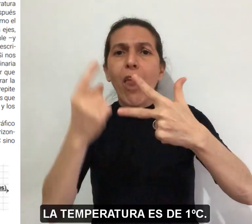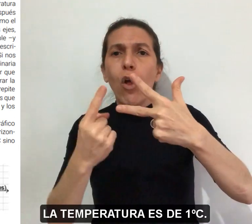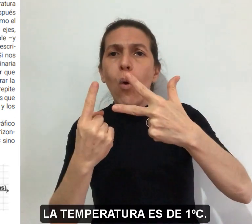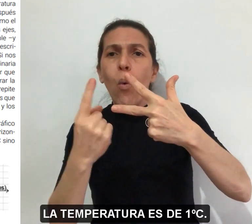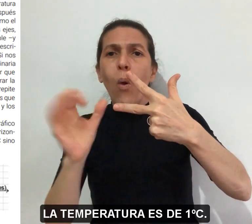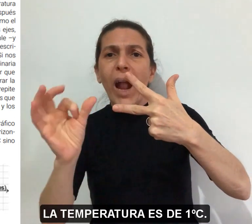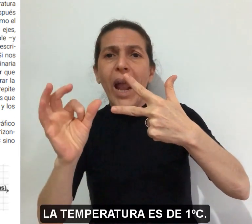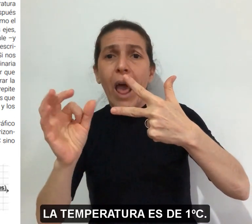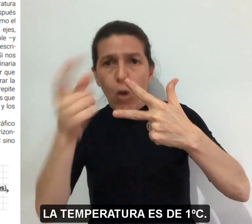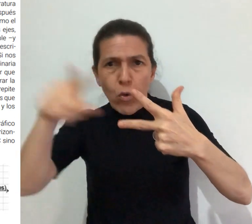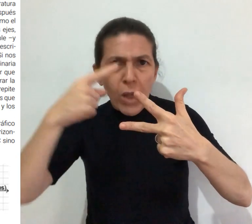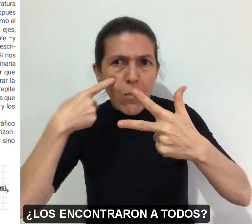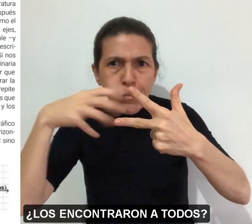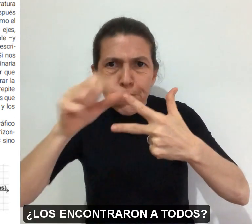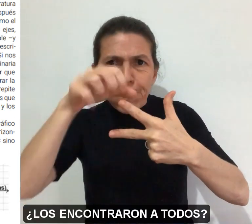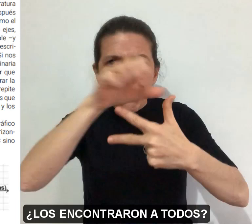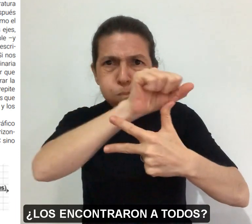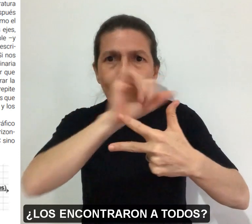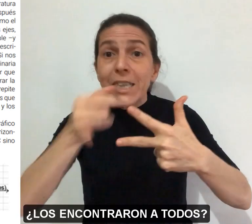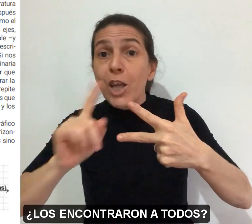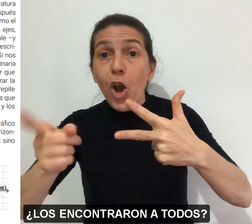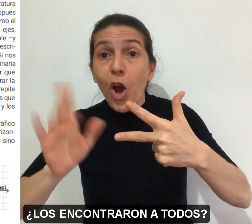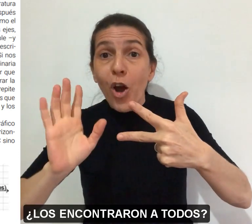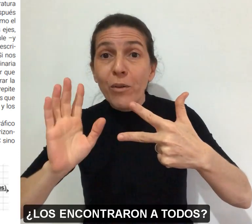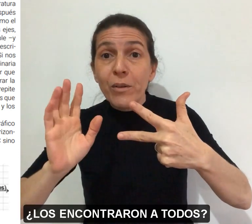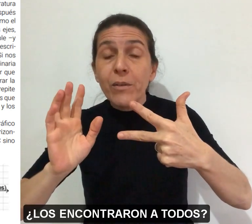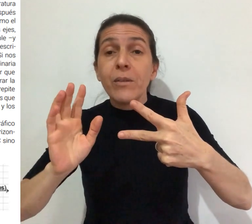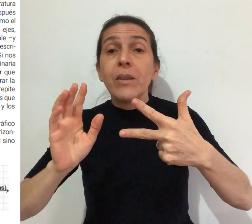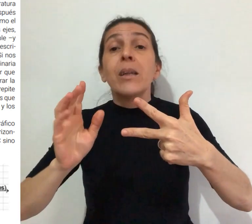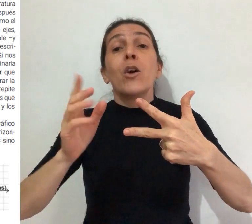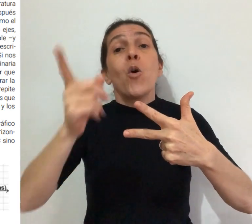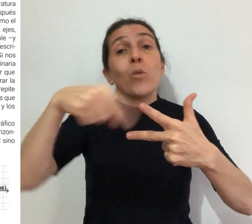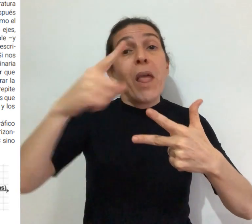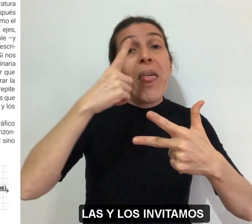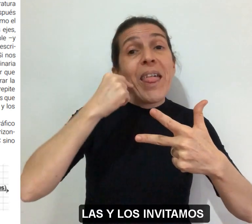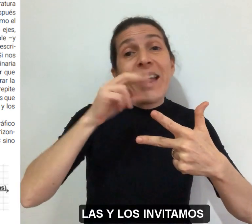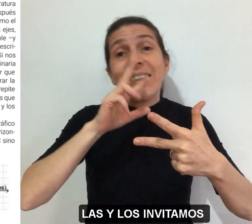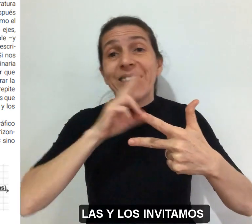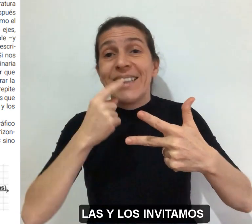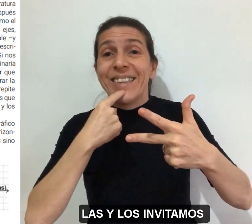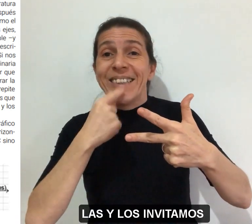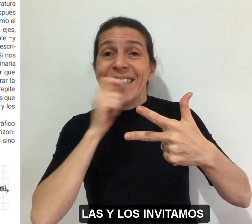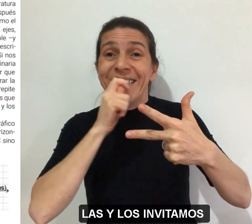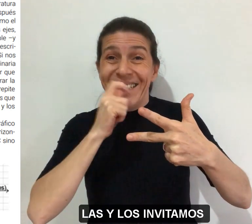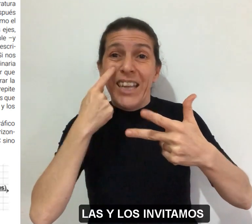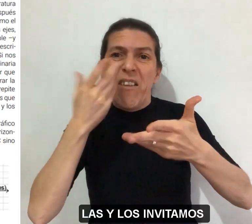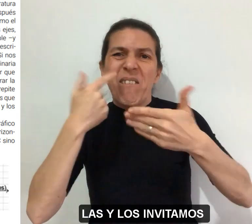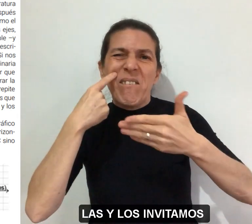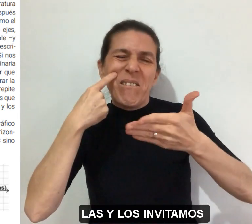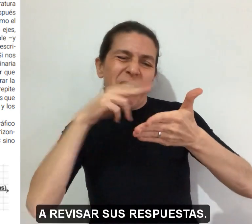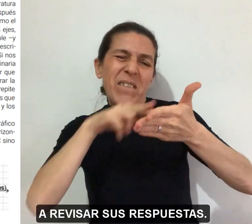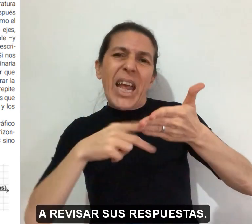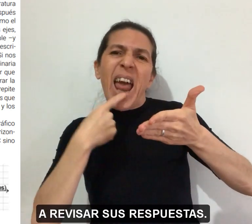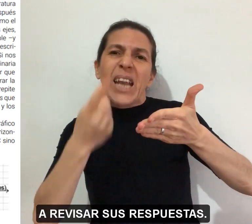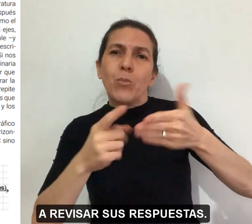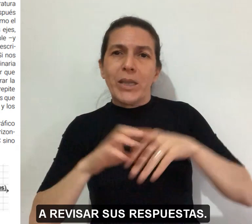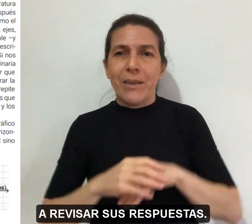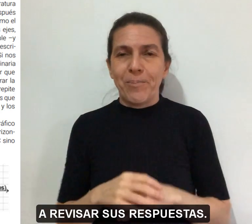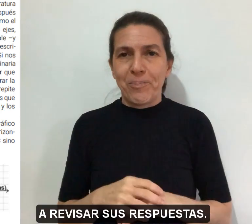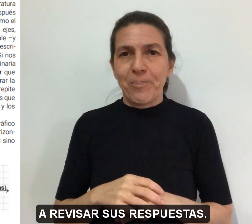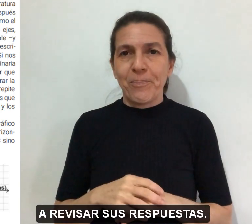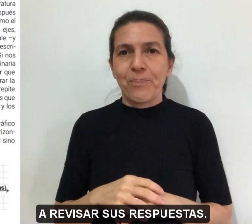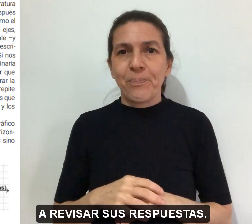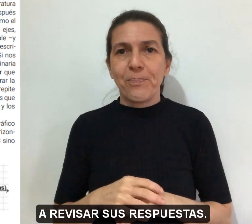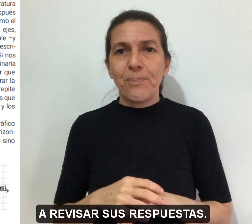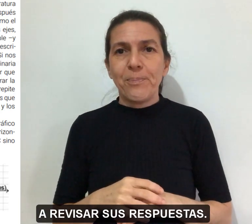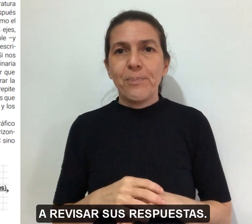grado centígrado. ¿Los encontraron a todos? Las y los invitamos a revisar